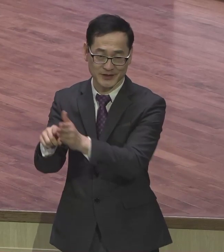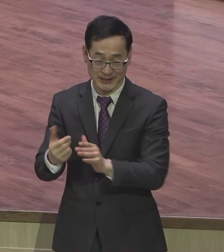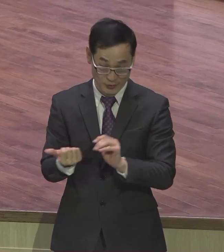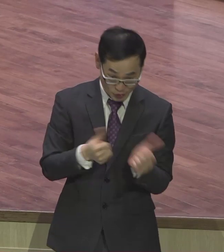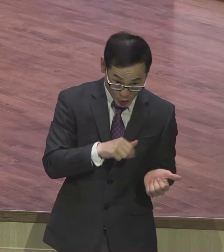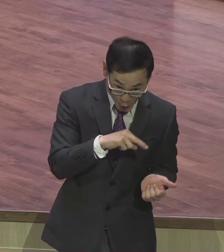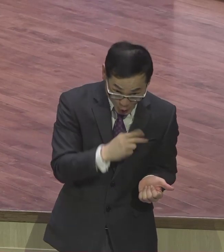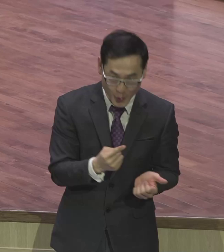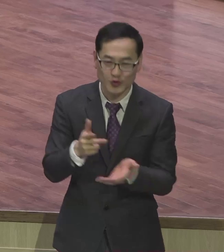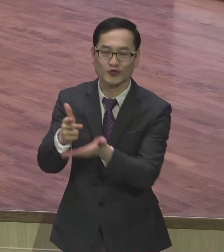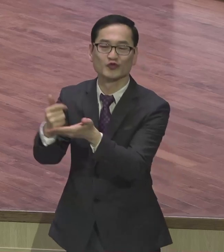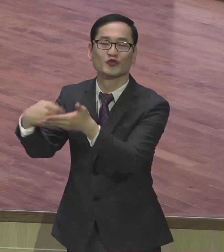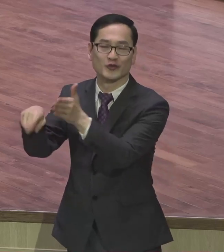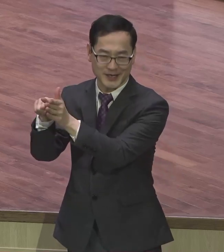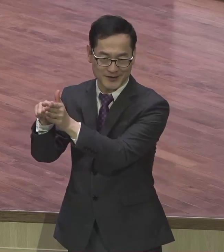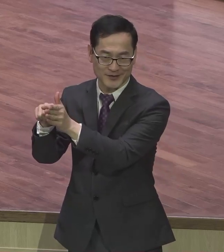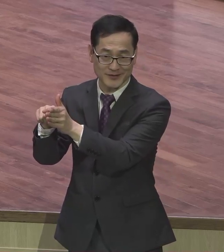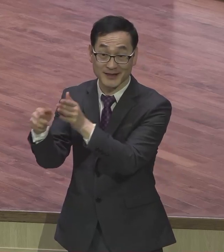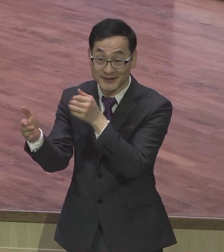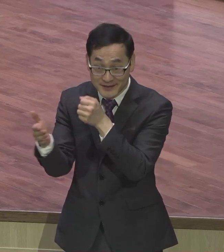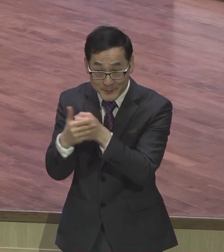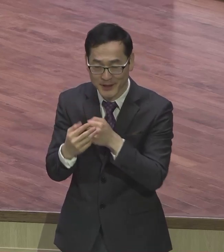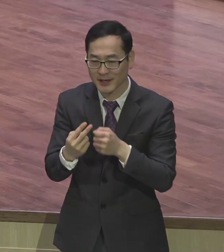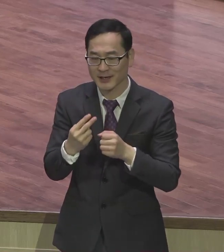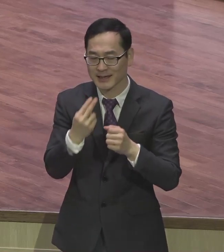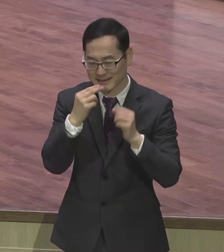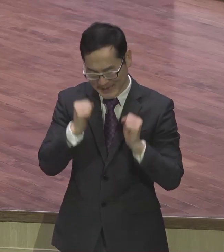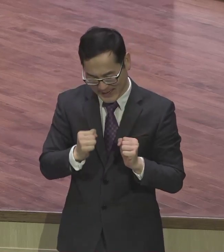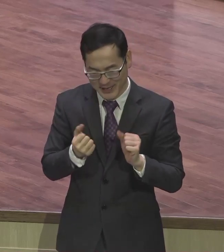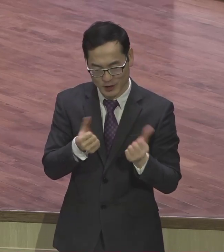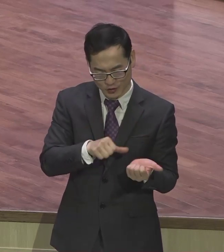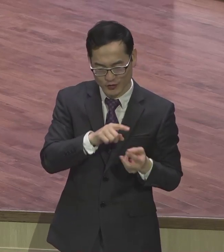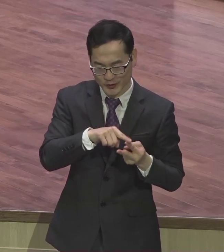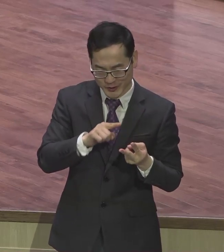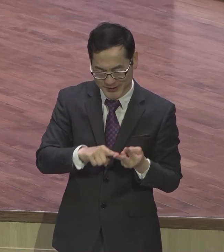죽나니 그러므로 사나 죽으나 우리는 주의 것이로다